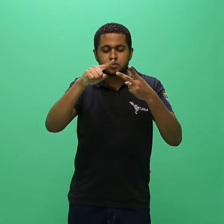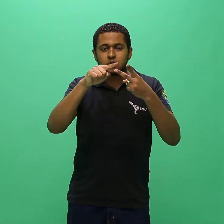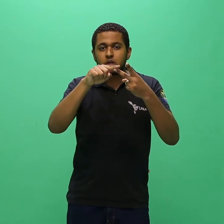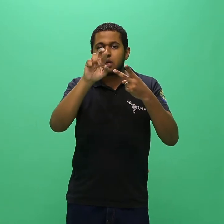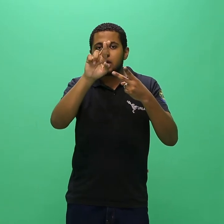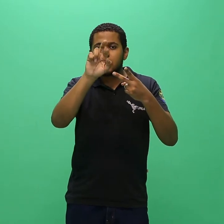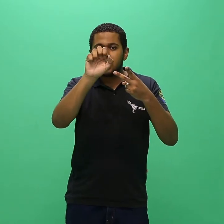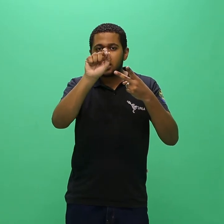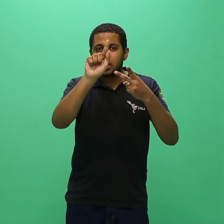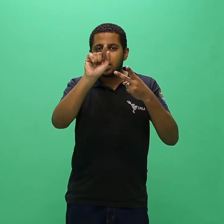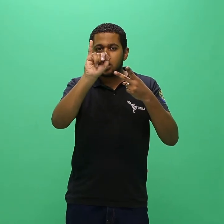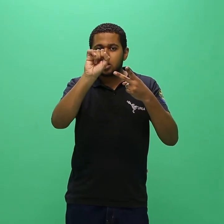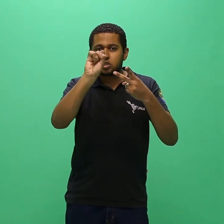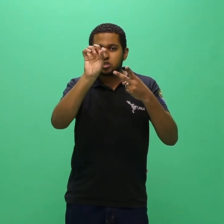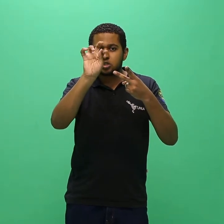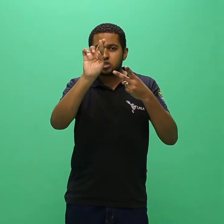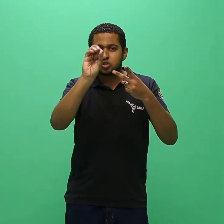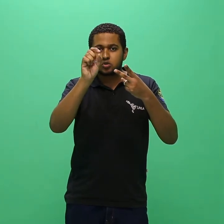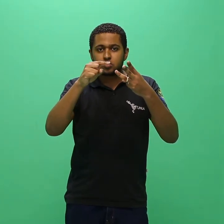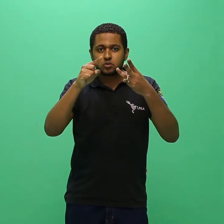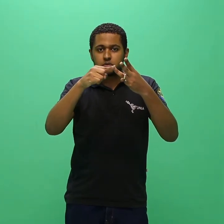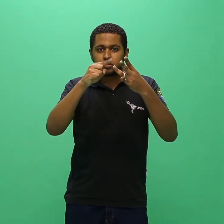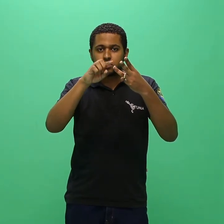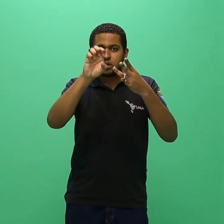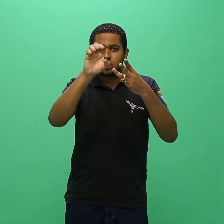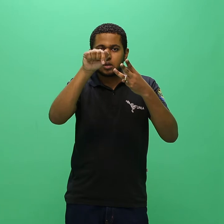a reopção de curso. 3.8.